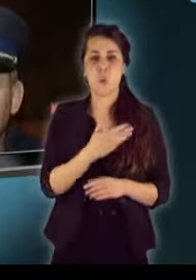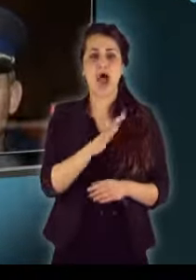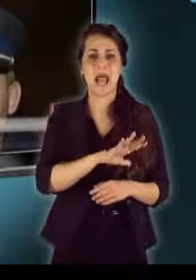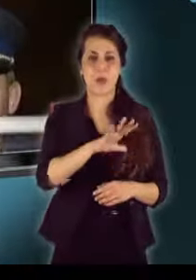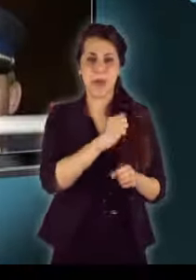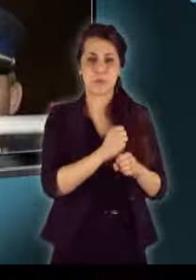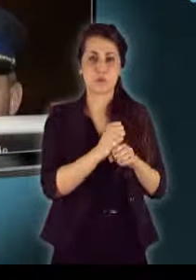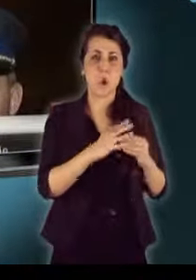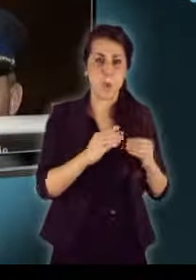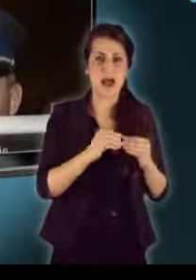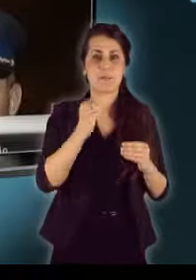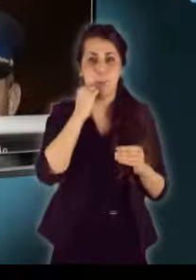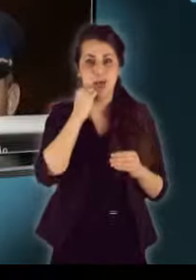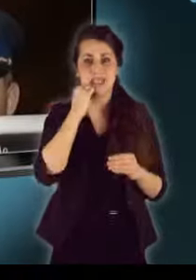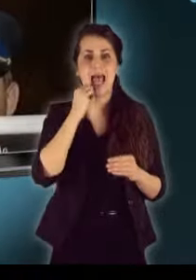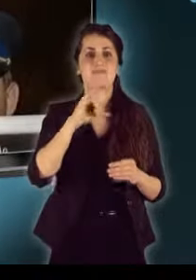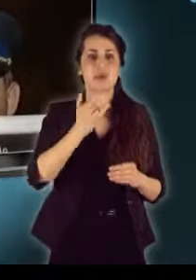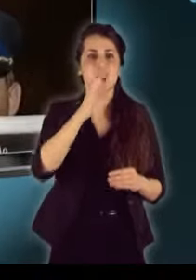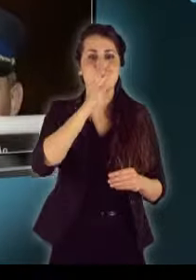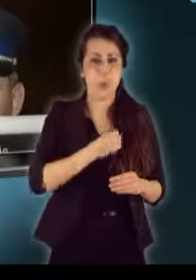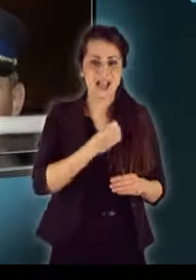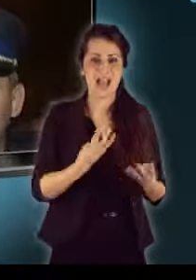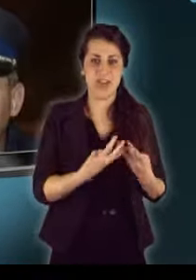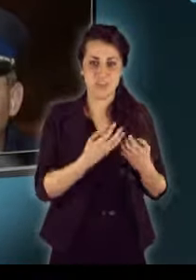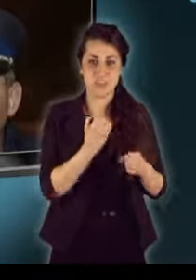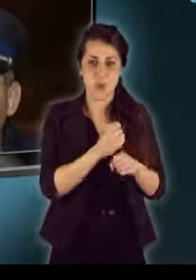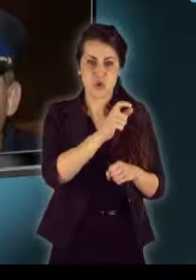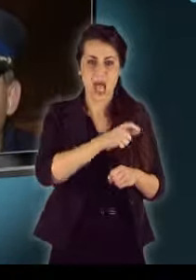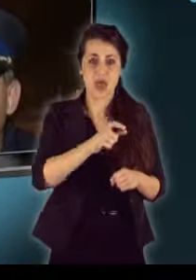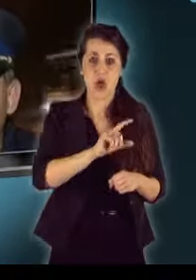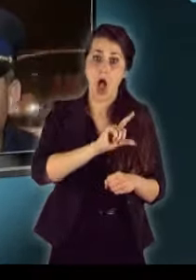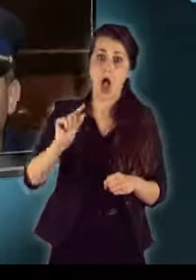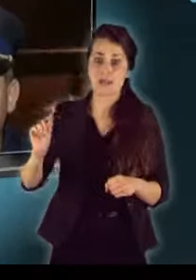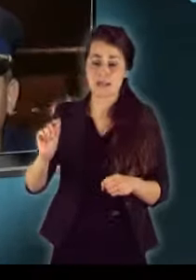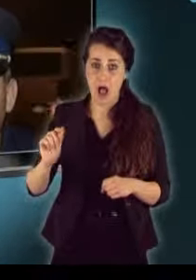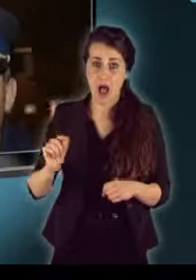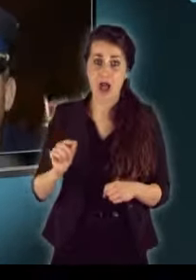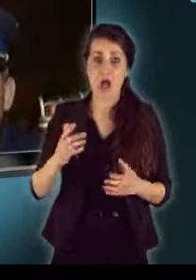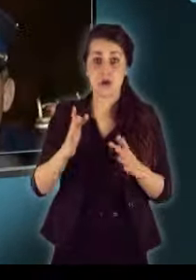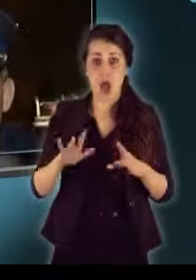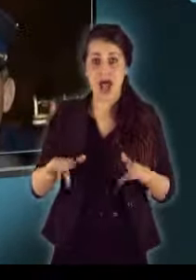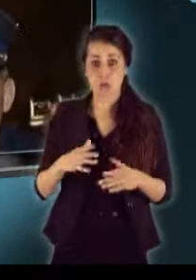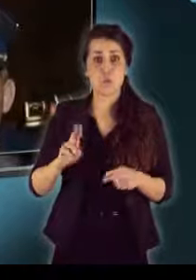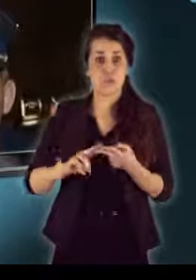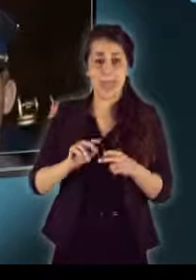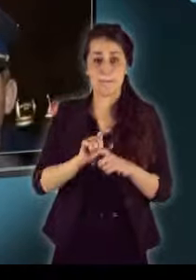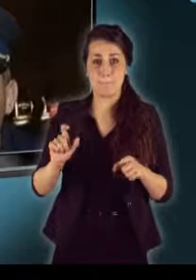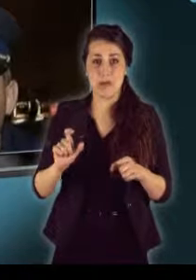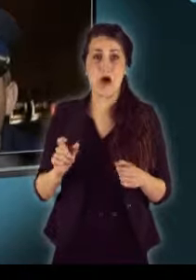dolgozó román, moldav és bolgár vendégmunkások elindulnak hazafelé a karácsonyi ünnepekre,